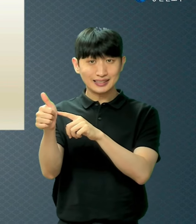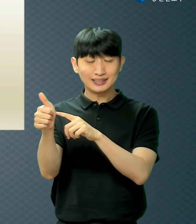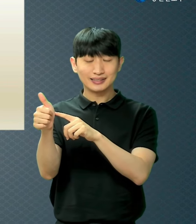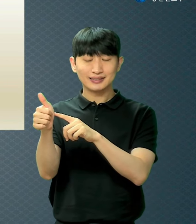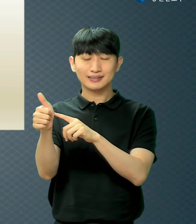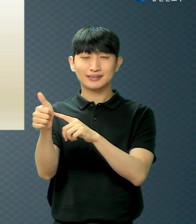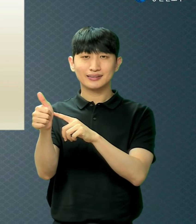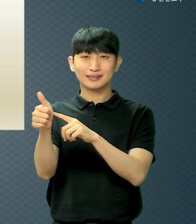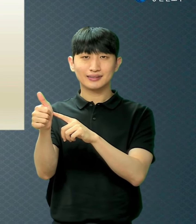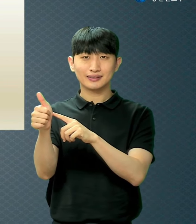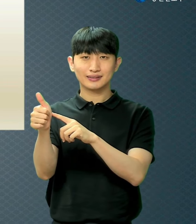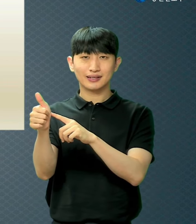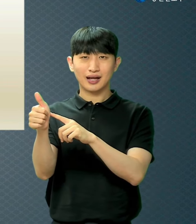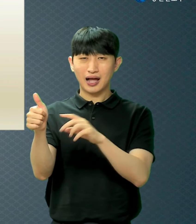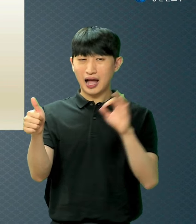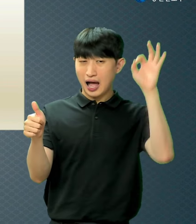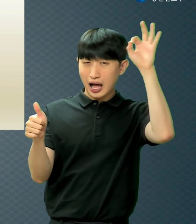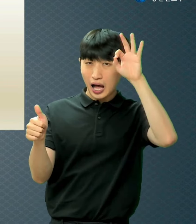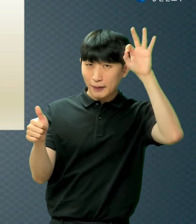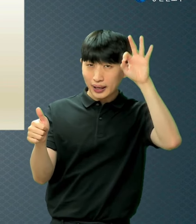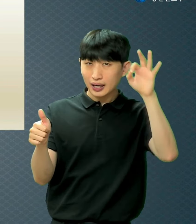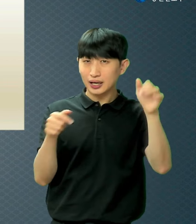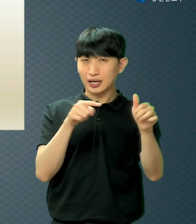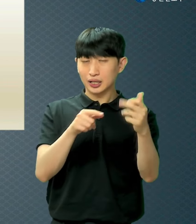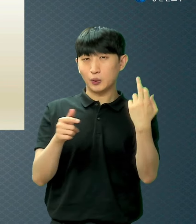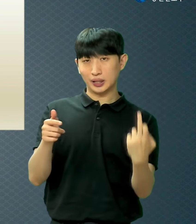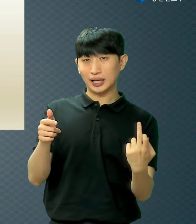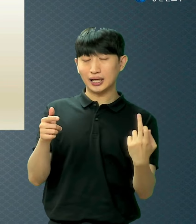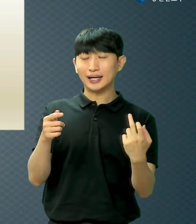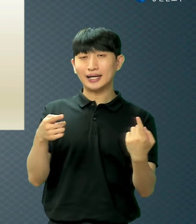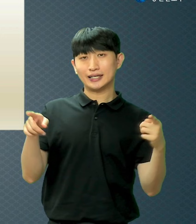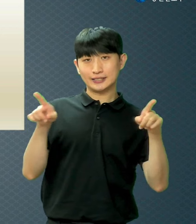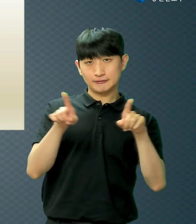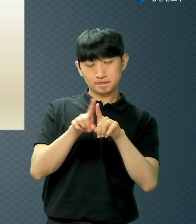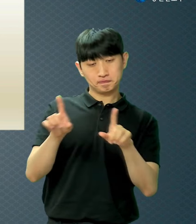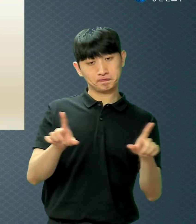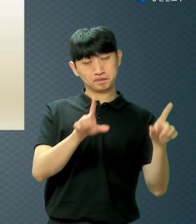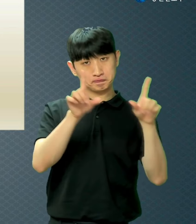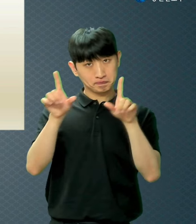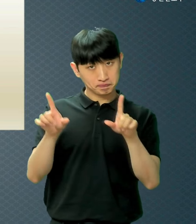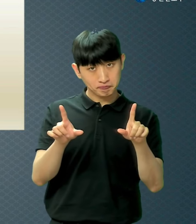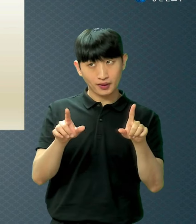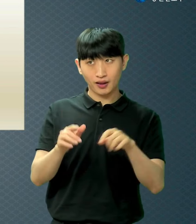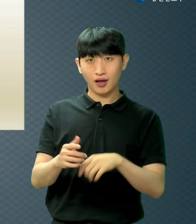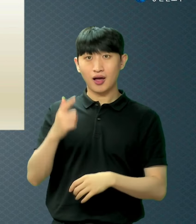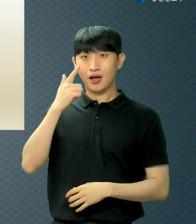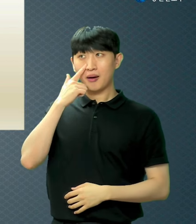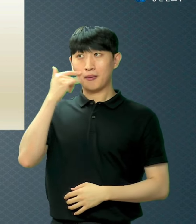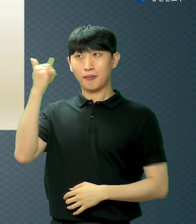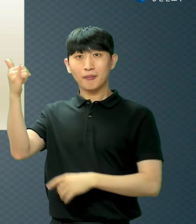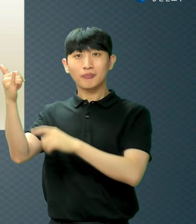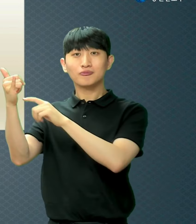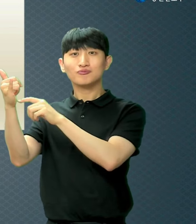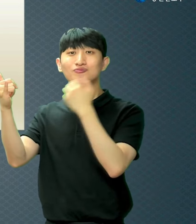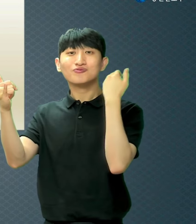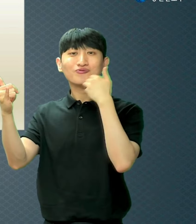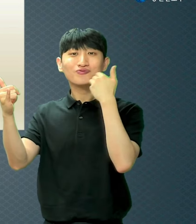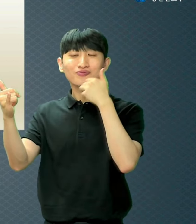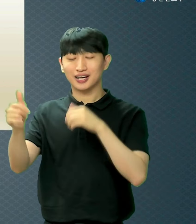아벨이라고 하는 동생과 함께 있는데 엄마 아버지가 있잖아요 아담과 하와